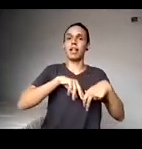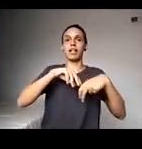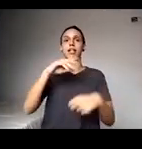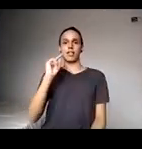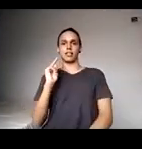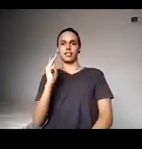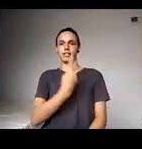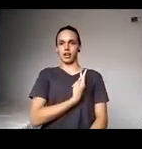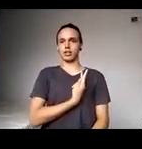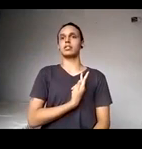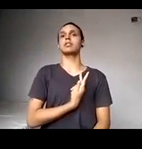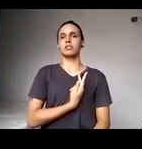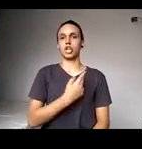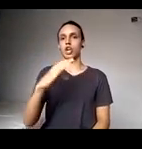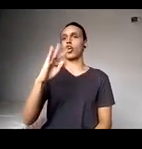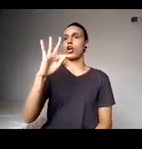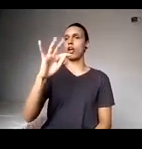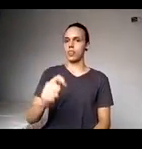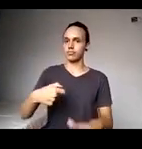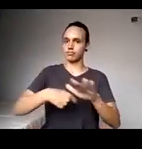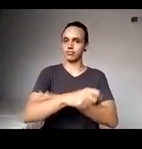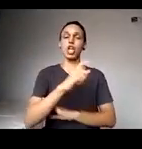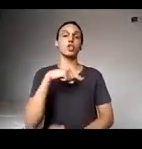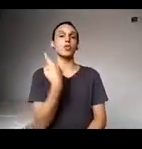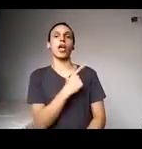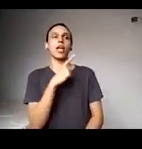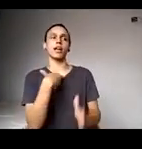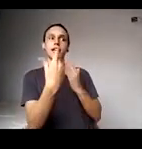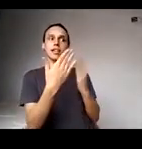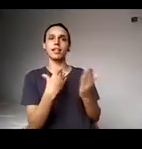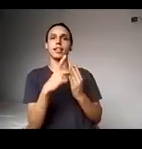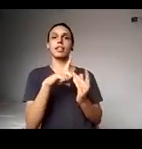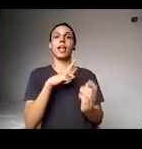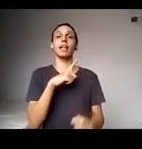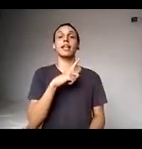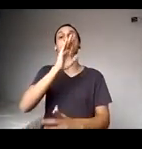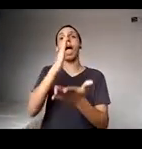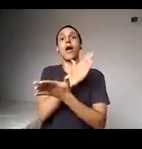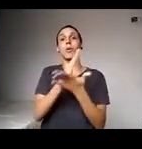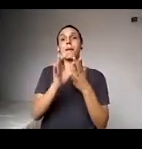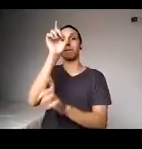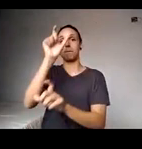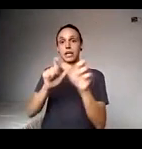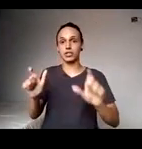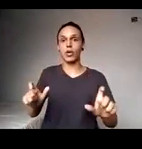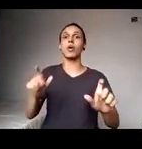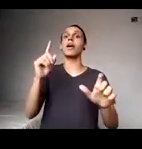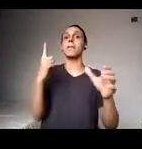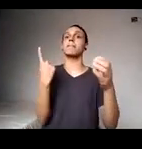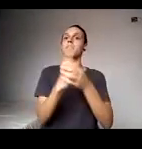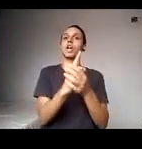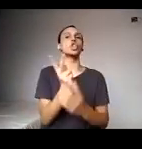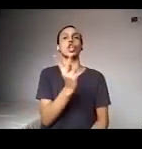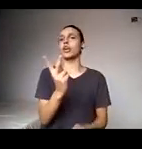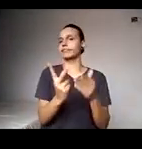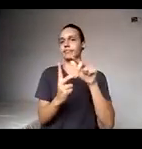a gente tem algum diálogo com eles, porque tem pessoas que participam dos dois comitês, mas eu acho que é importante a gente até criar talvez um